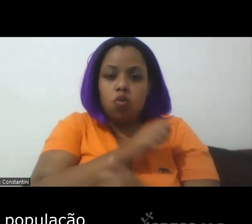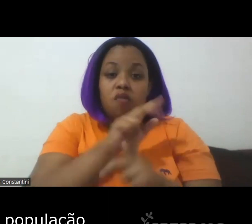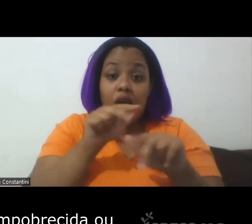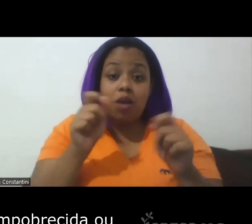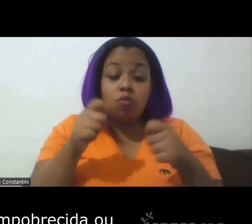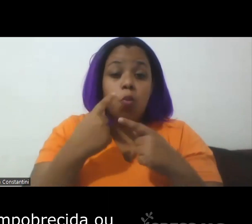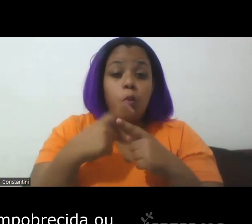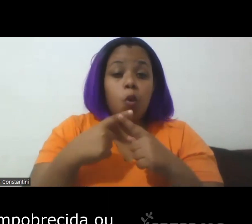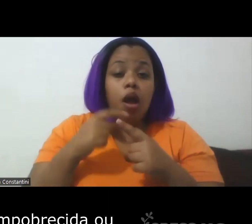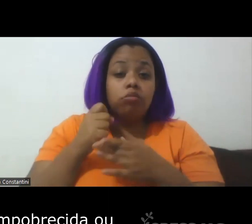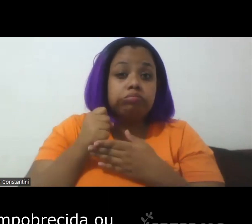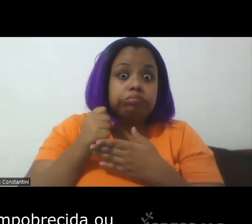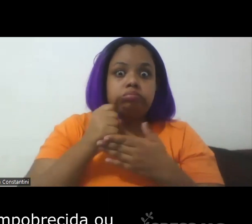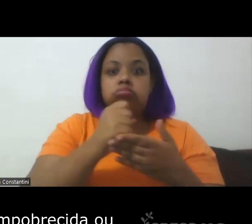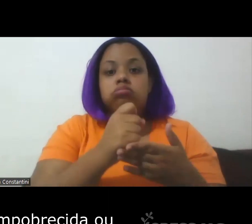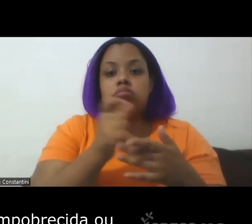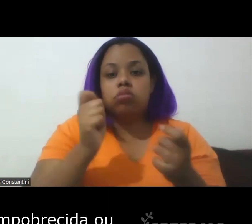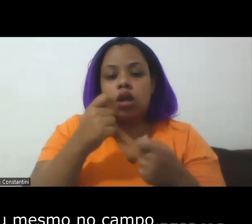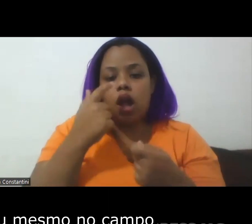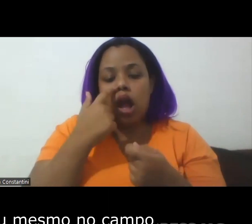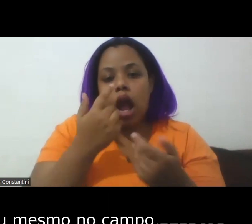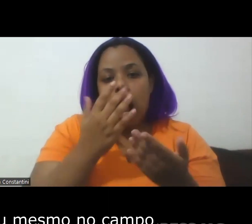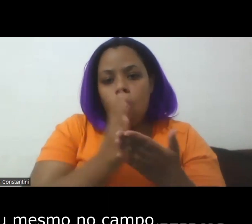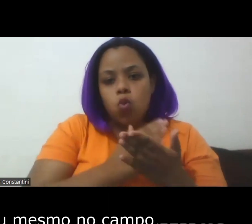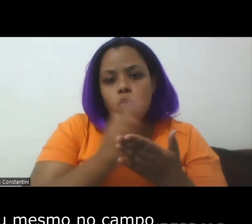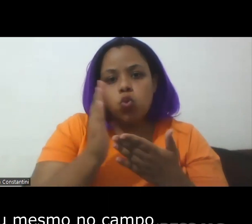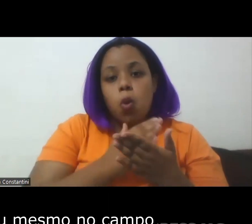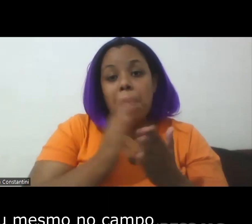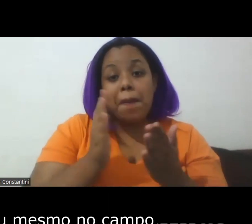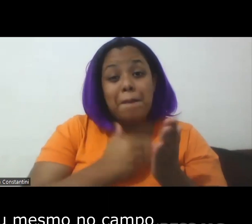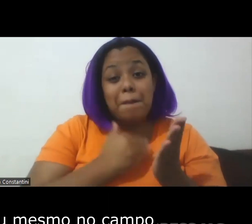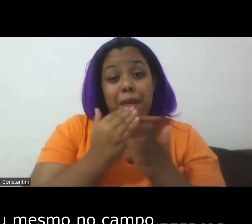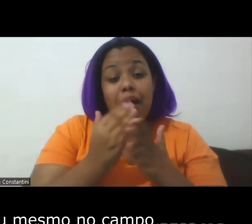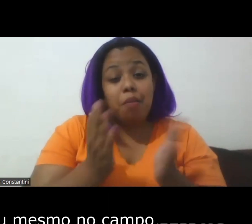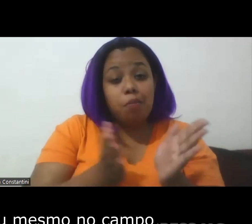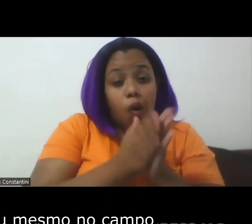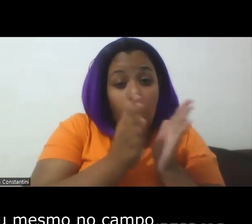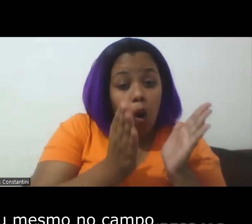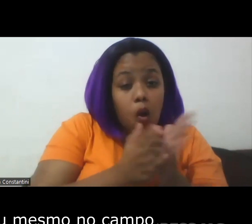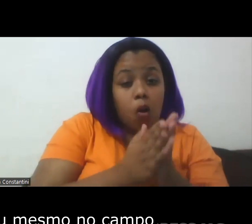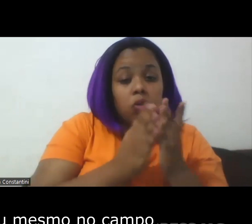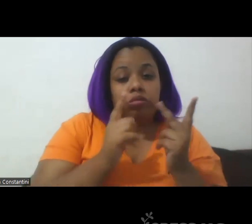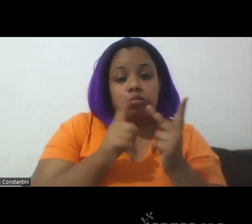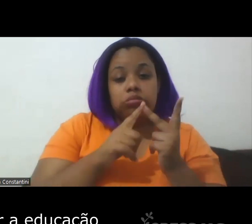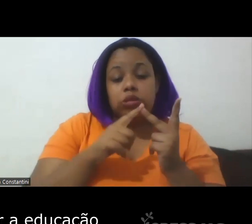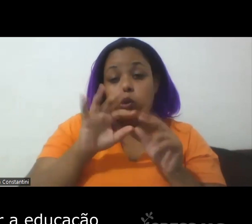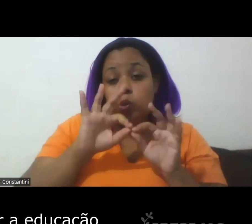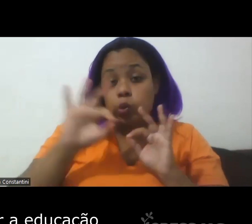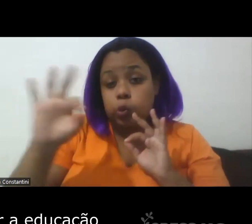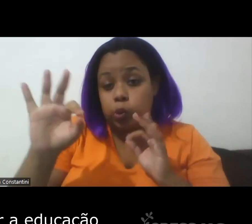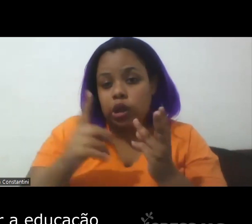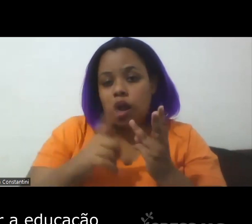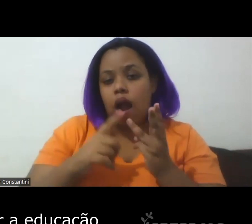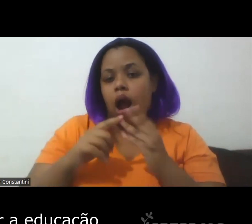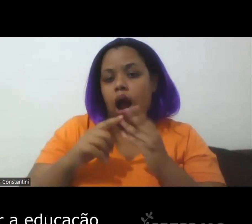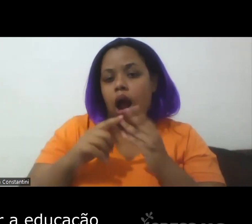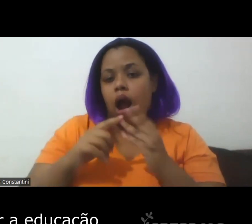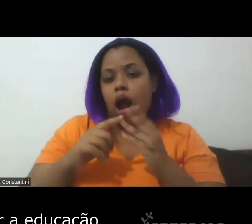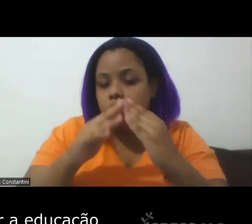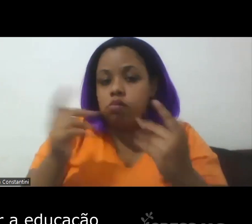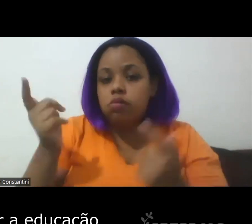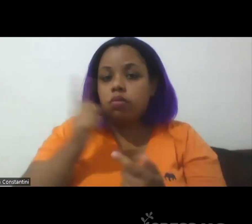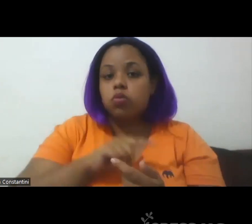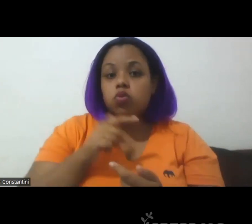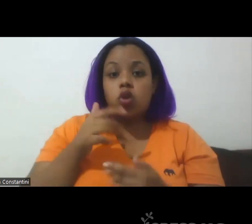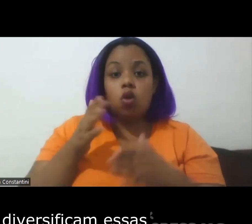população, sobretudo, mais empobrecida, ou que vive na periferia, ou mesmo no campo, pudesse acessar a